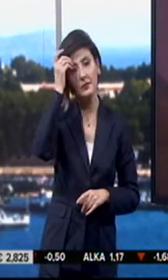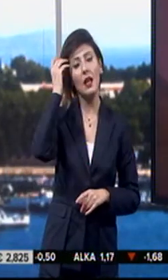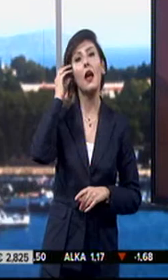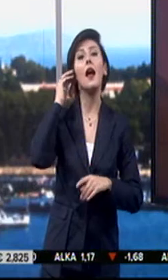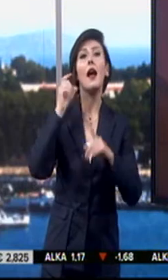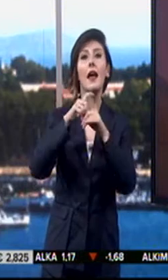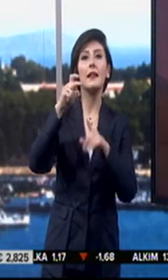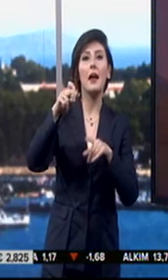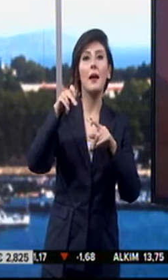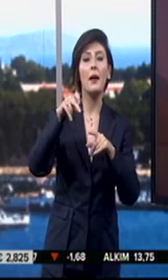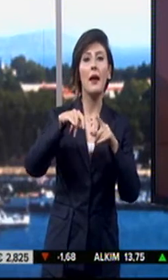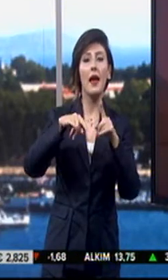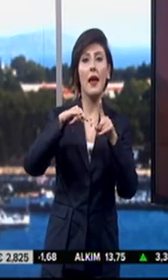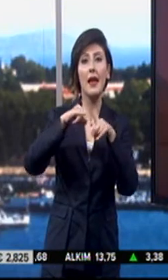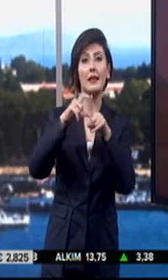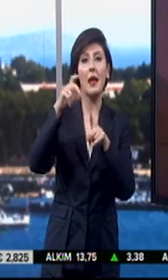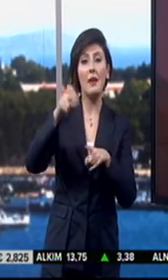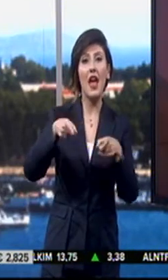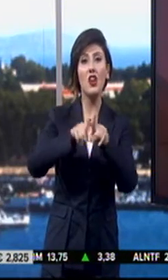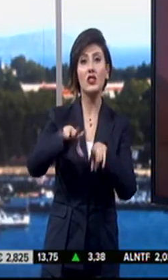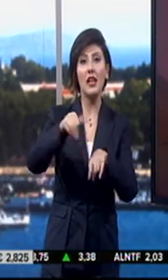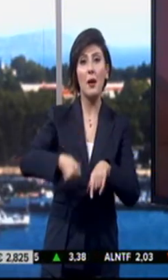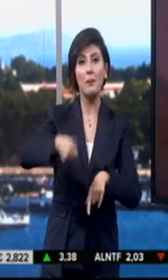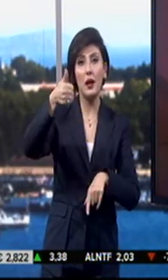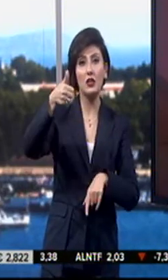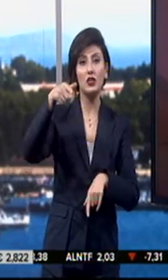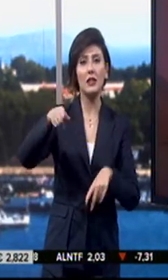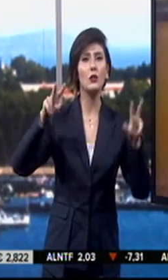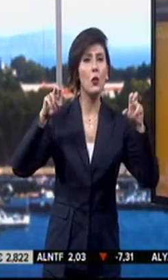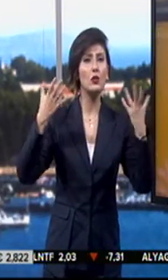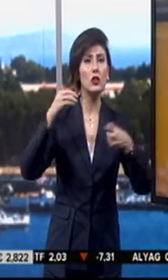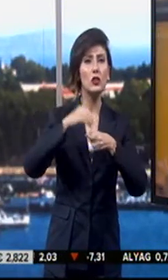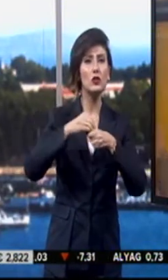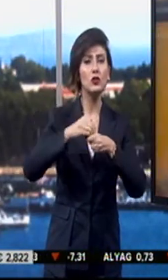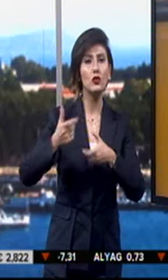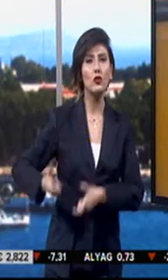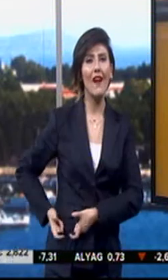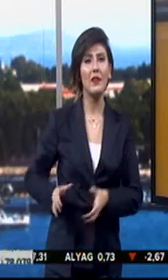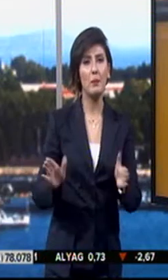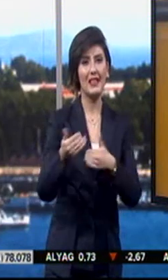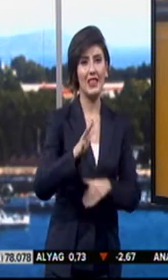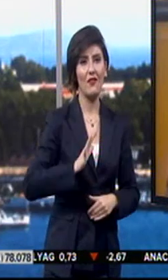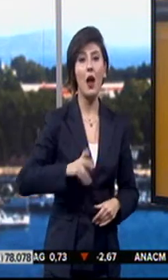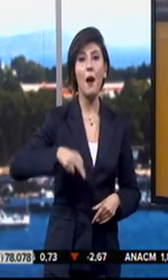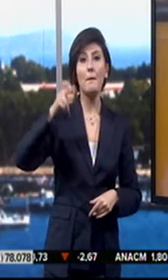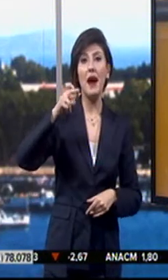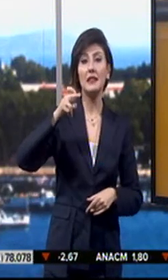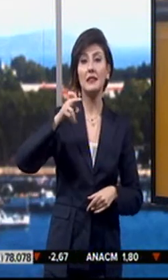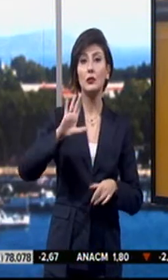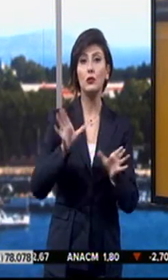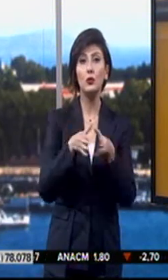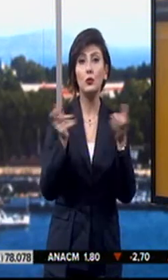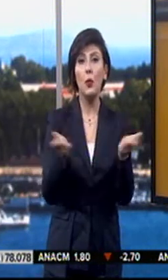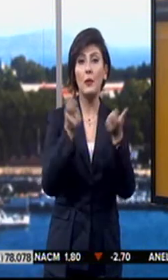HDP Eş Genel Başkanı Figen, Yüksekdağ'ın gündeminde iç güvenlik paketi vardı. Partisinin grup